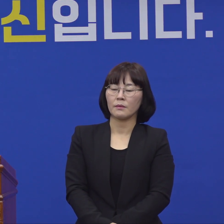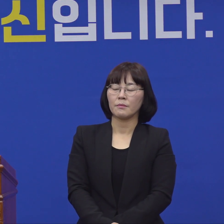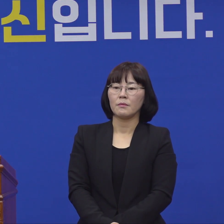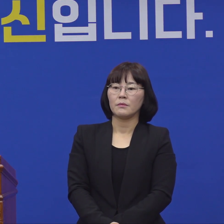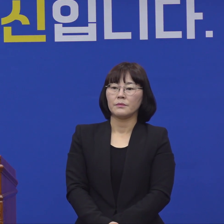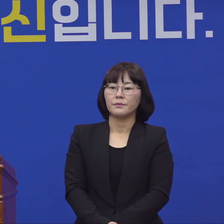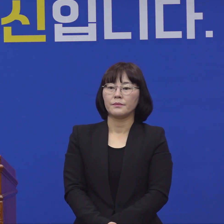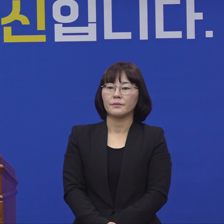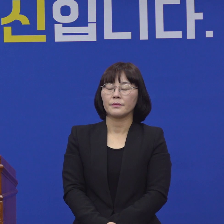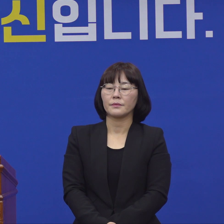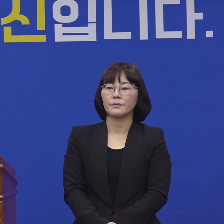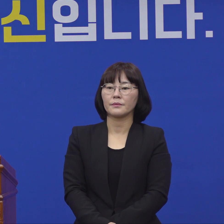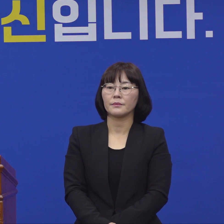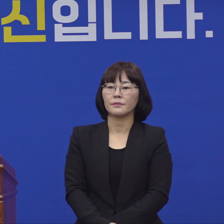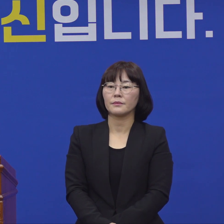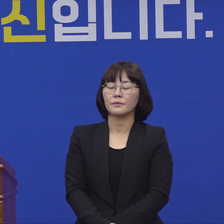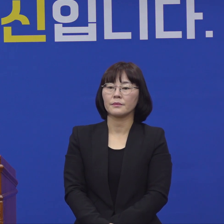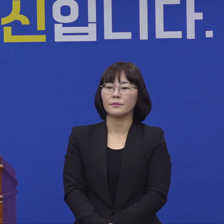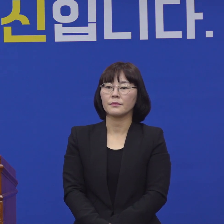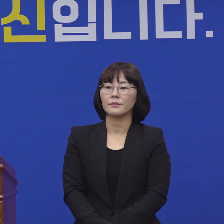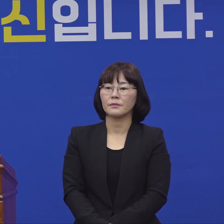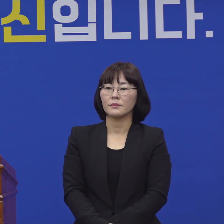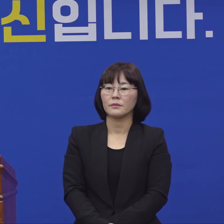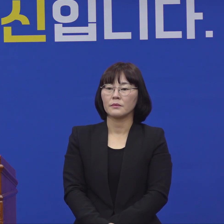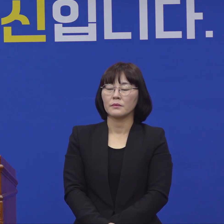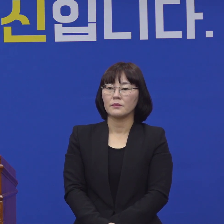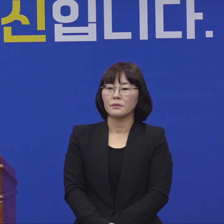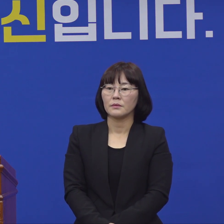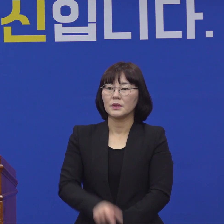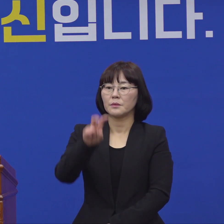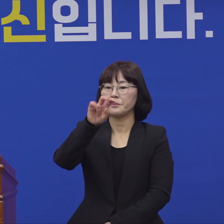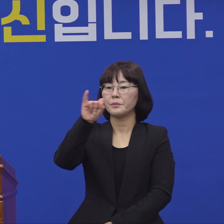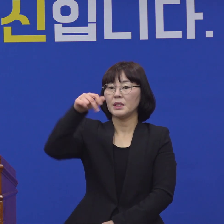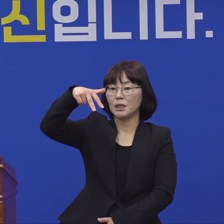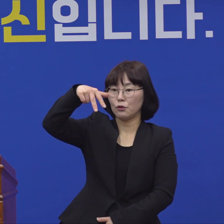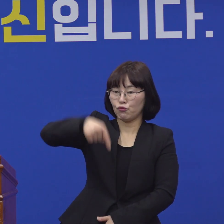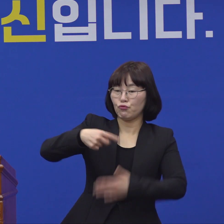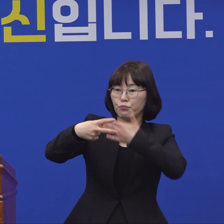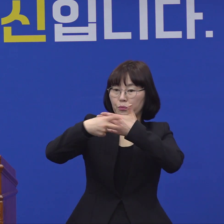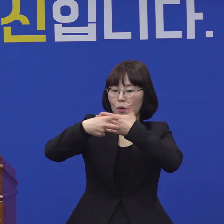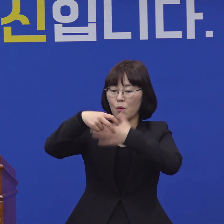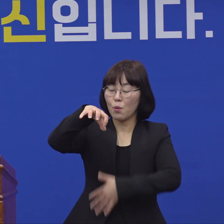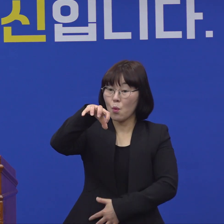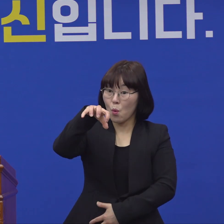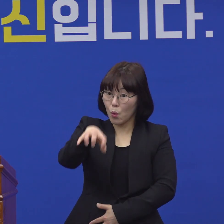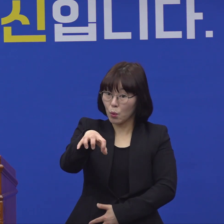수고하십니다. TBC의 법칙입니다. 당초에 제2위주 병원에 대해서